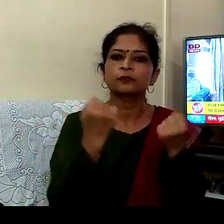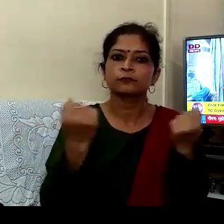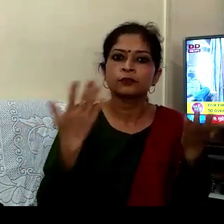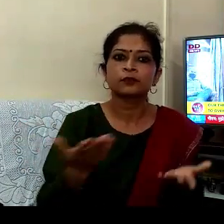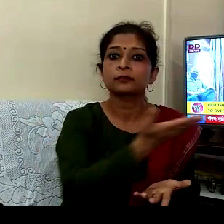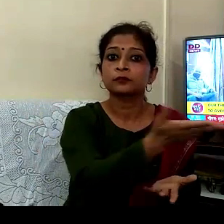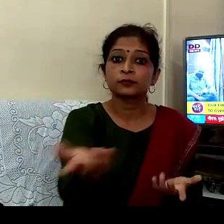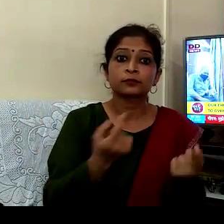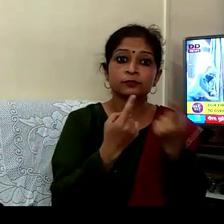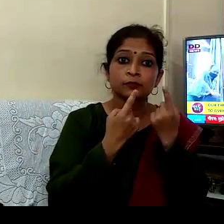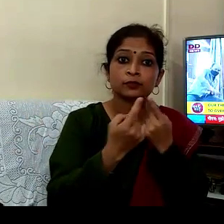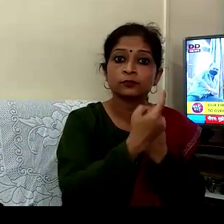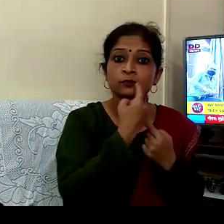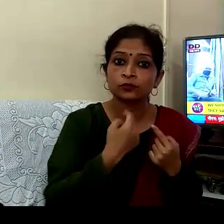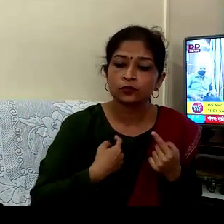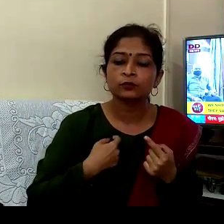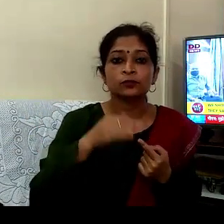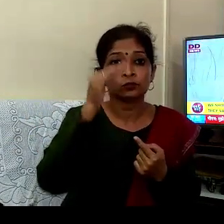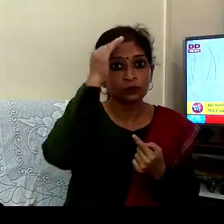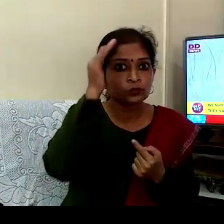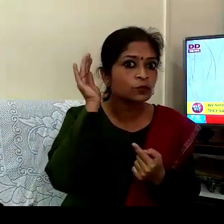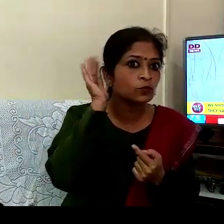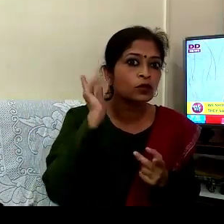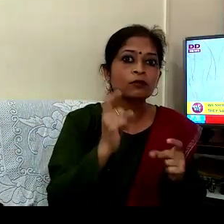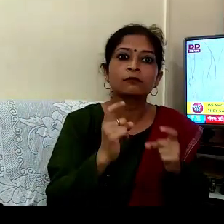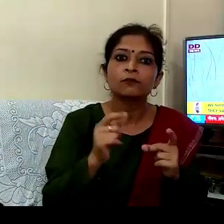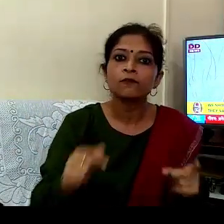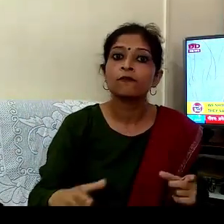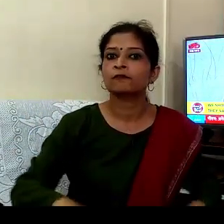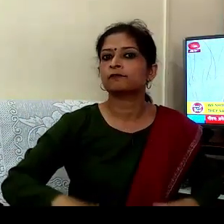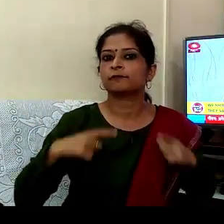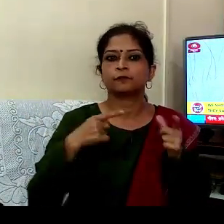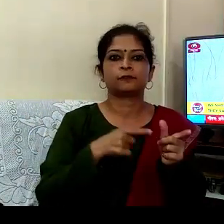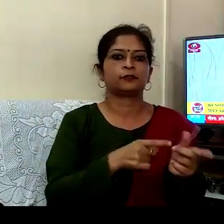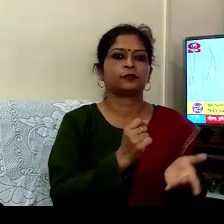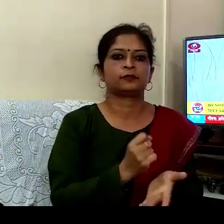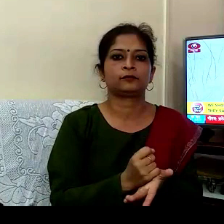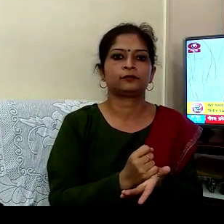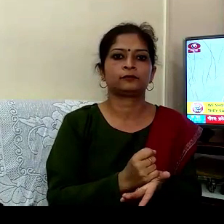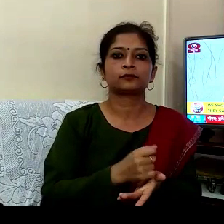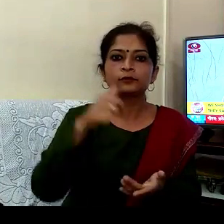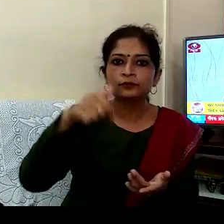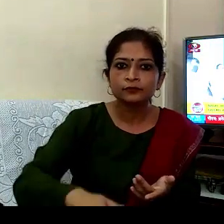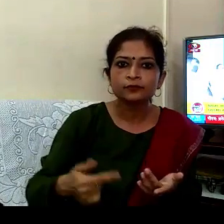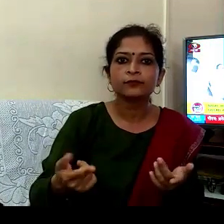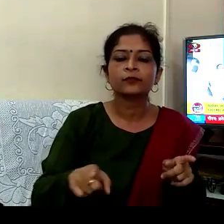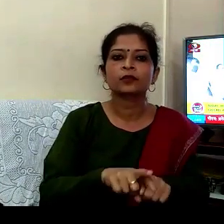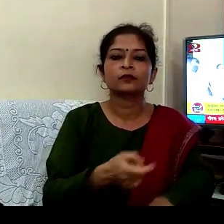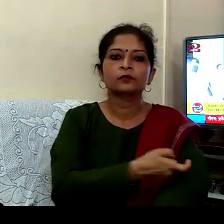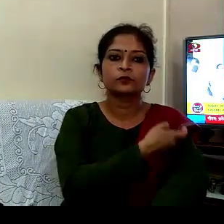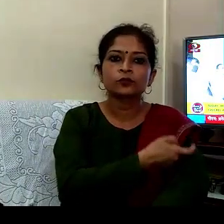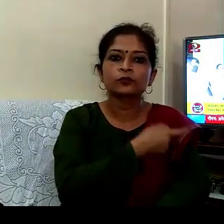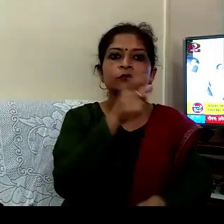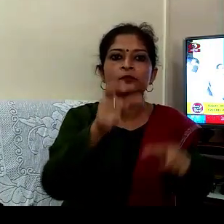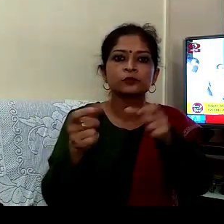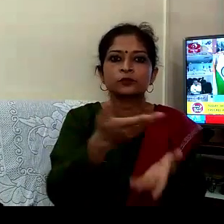باتیں ہمیں بتاتے ہیں انہیں ہمیں سننا ہی نہیں ہے بلکہ اپنے جیون میں اتارنا بھی ہے آج جب میں ڈاکٹروں